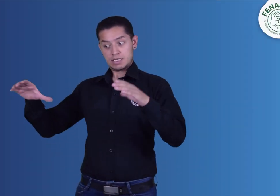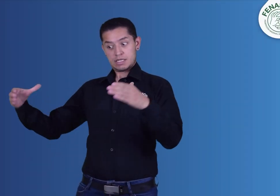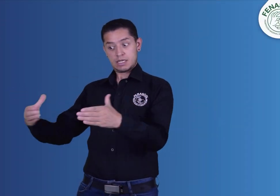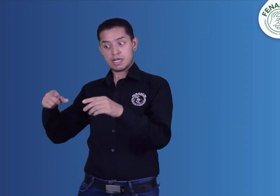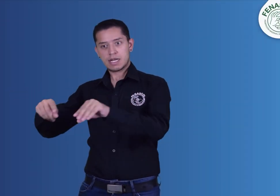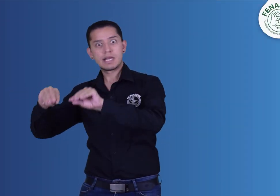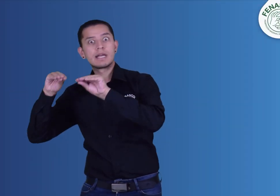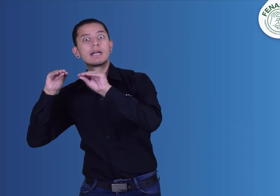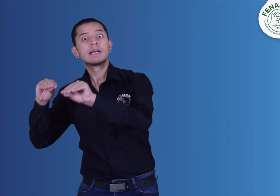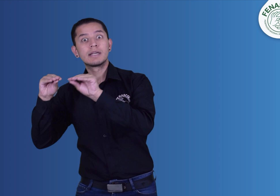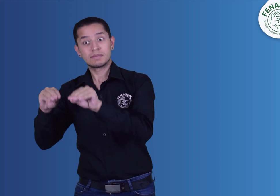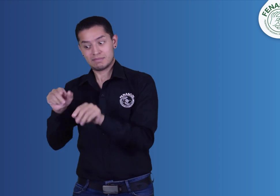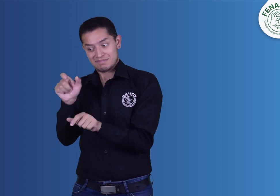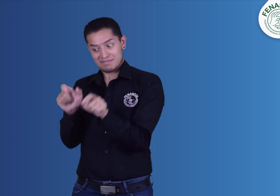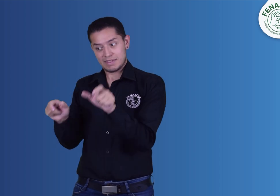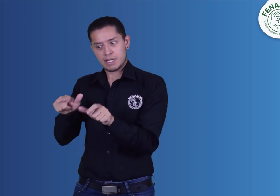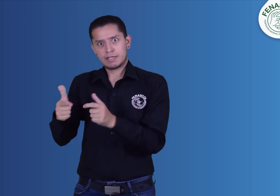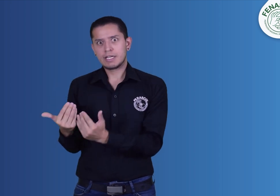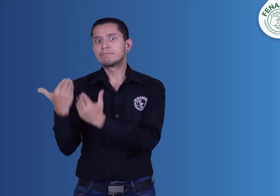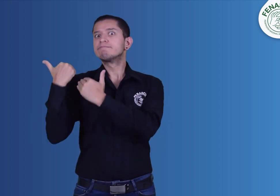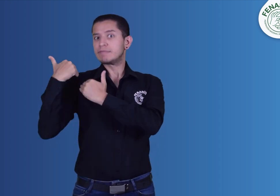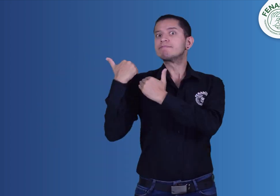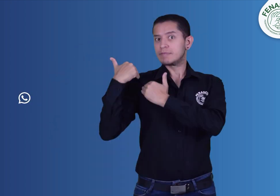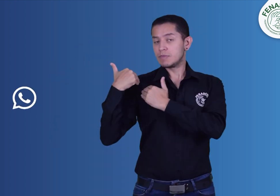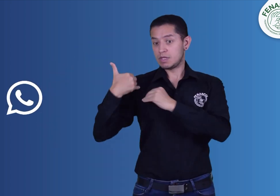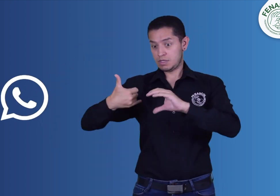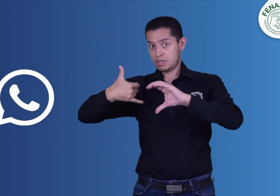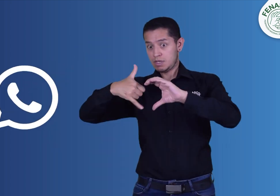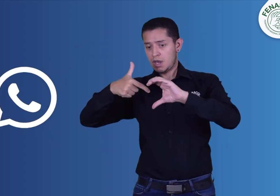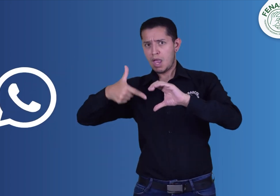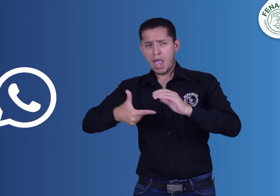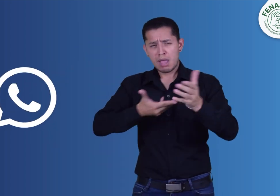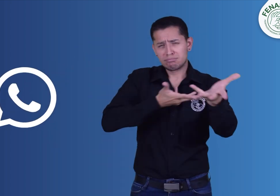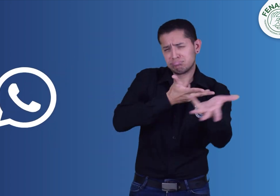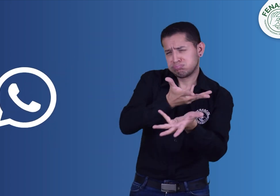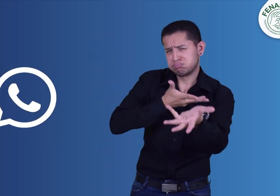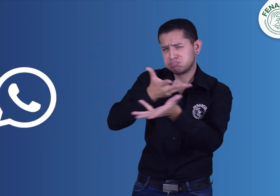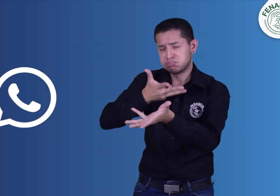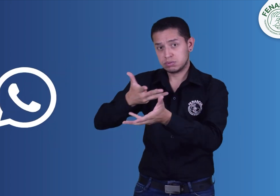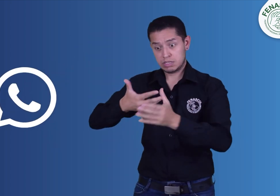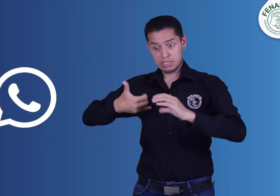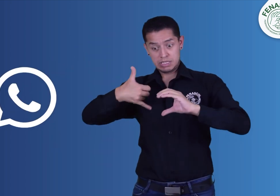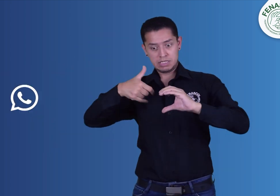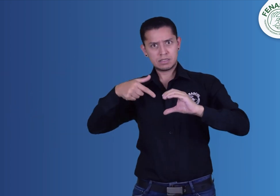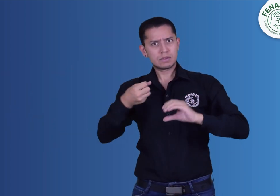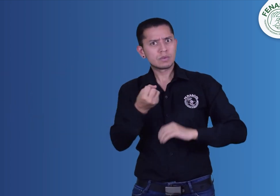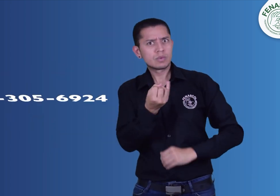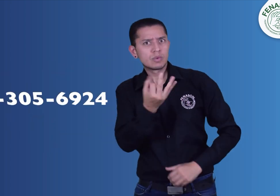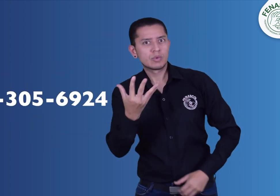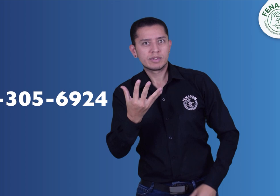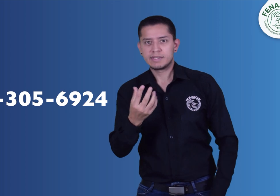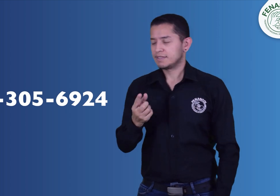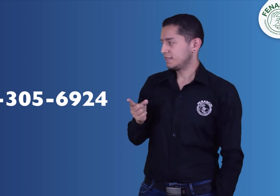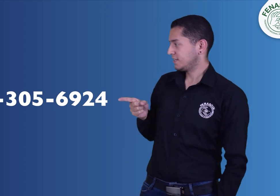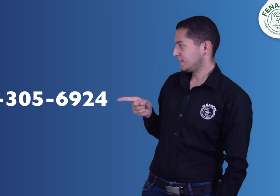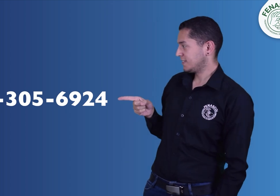Desde el área de capacitación, contamos con el personal para brindar atención al WhatsApp 315